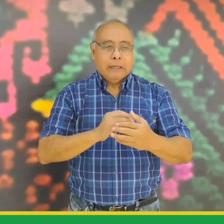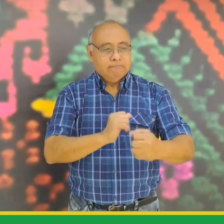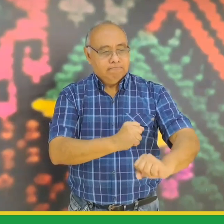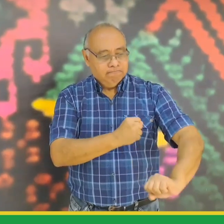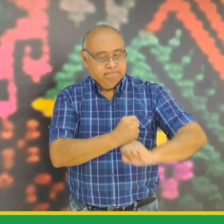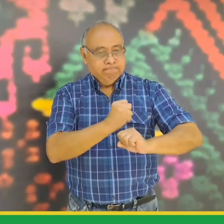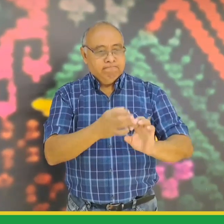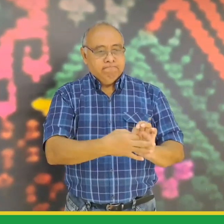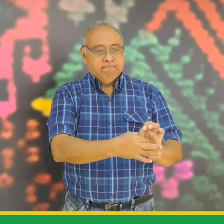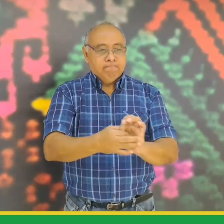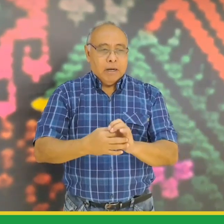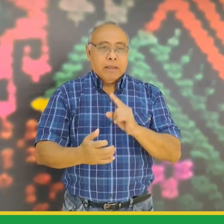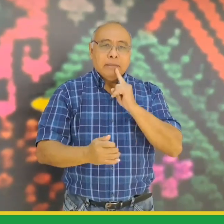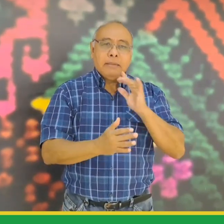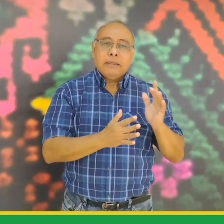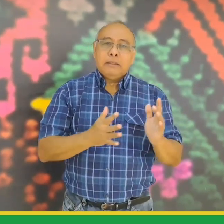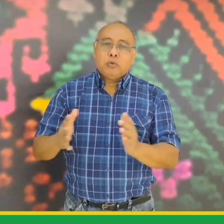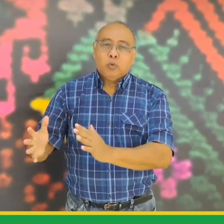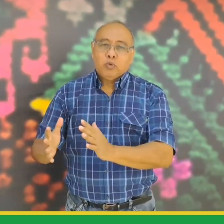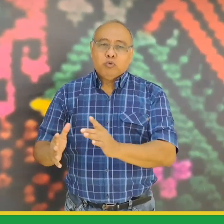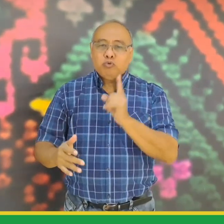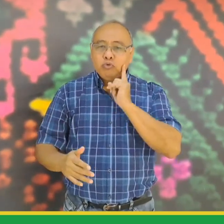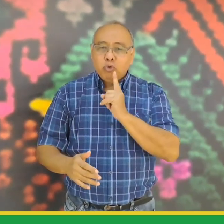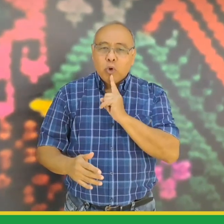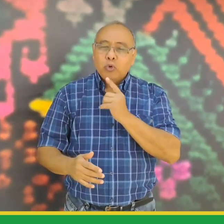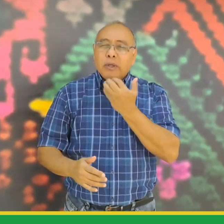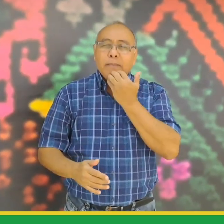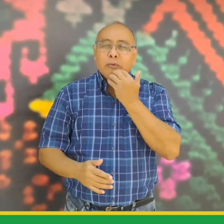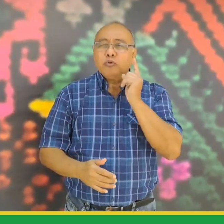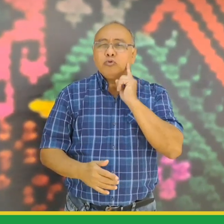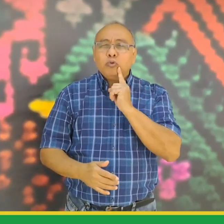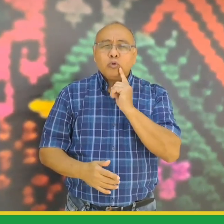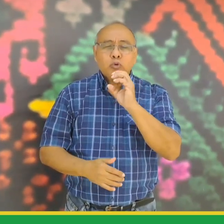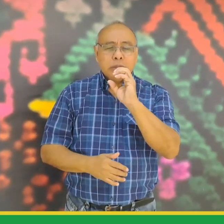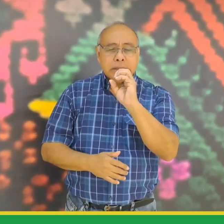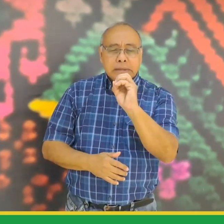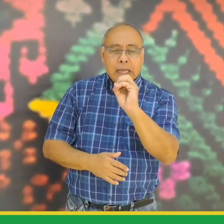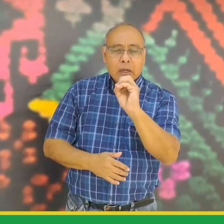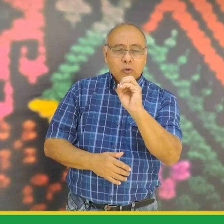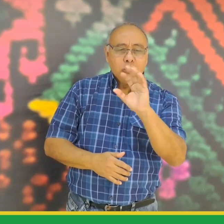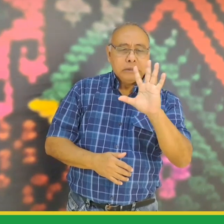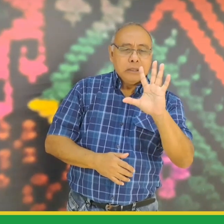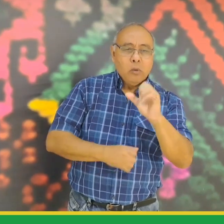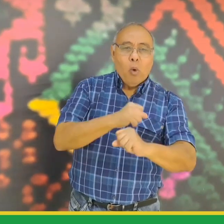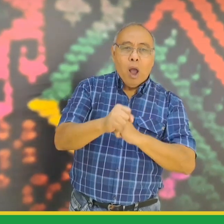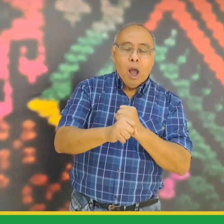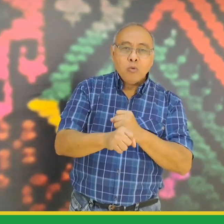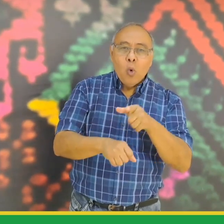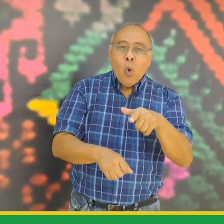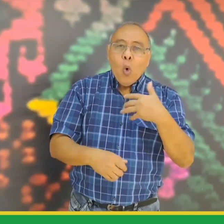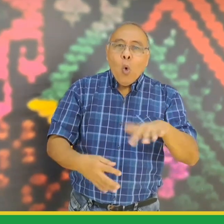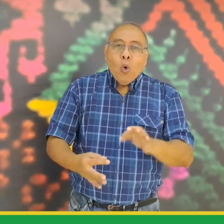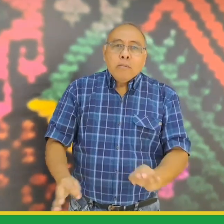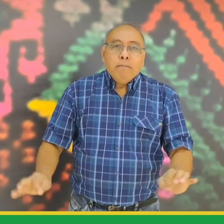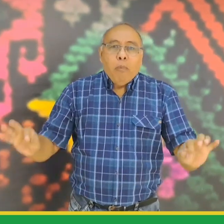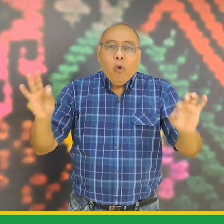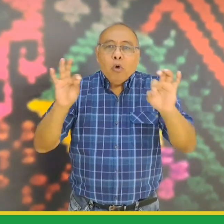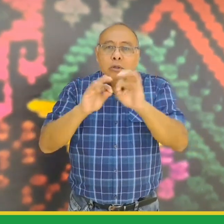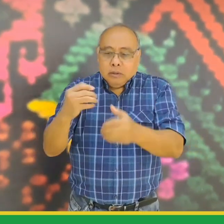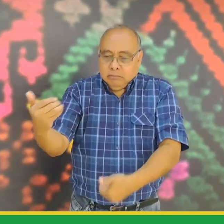discapacidad para que el discurso cambie por ejemplo si hablamos de la primera infancia de las personas sordas que es una etapa fundamental en la formación pero que